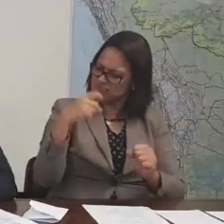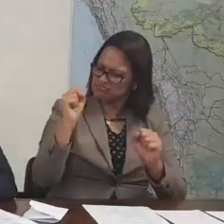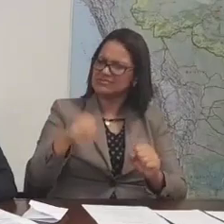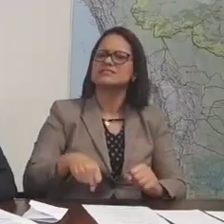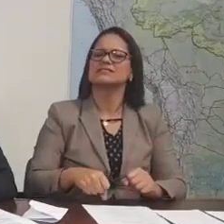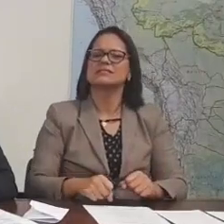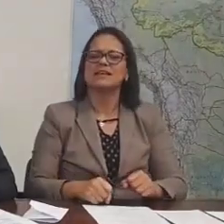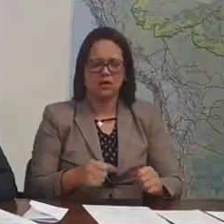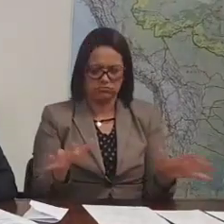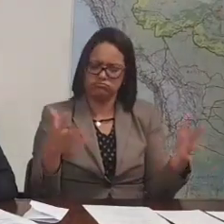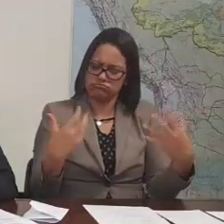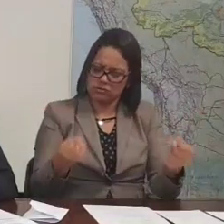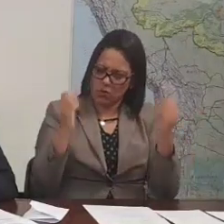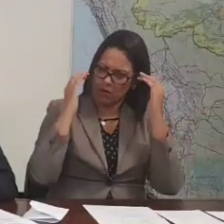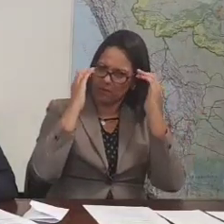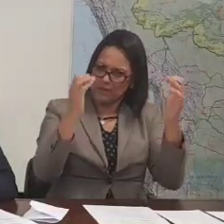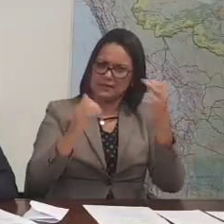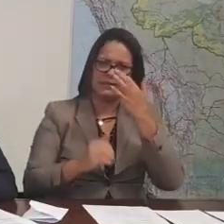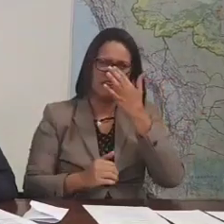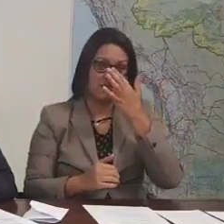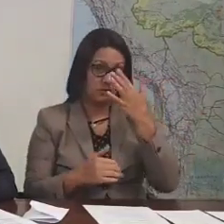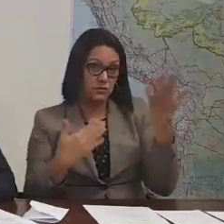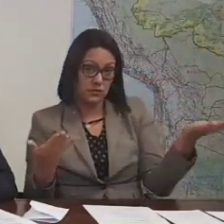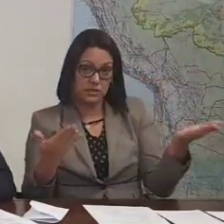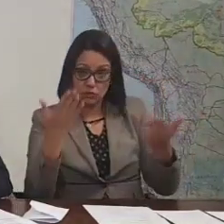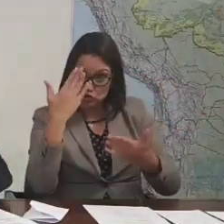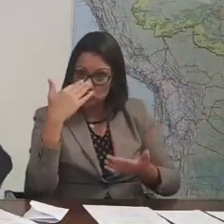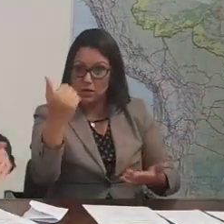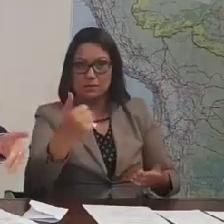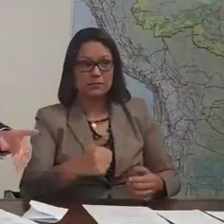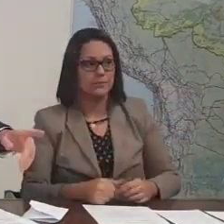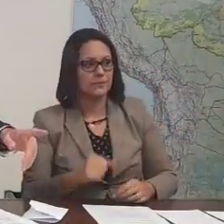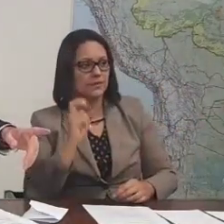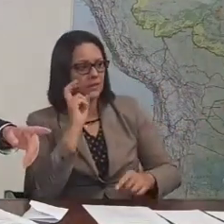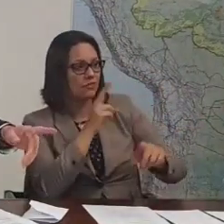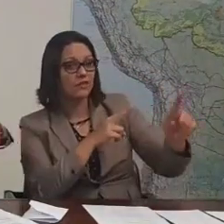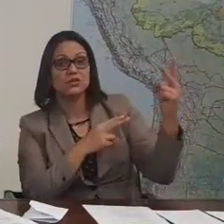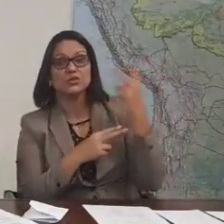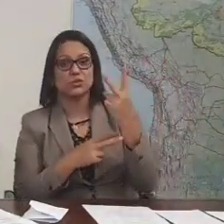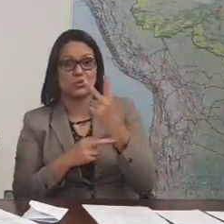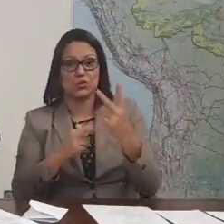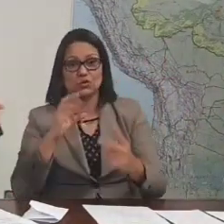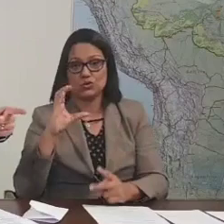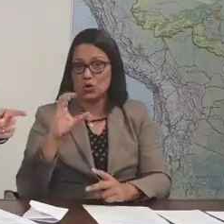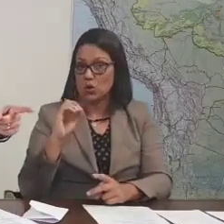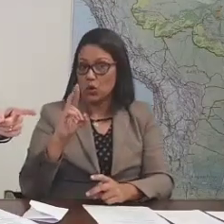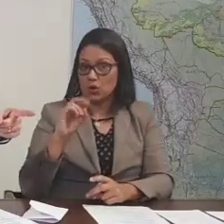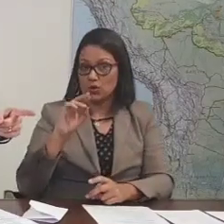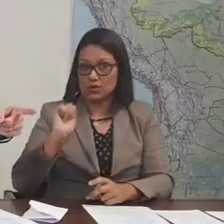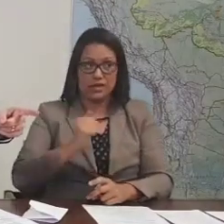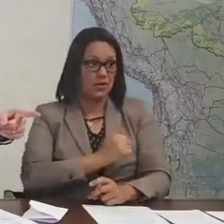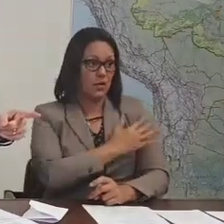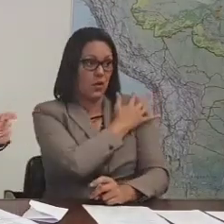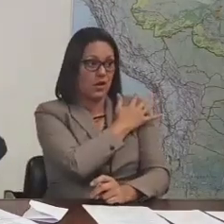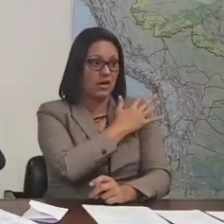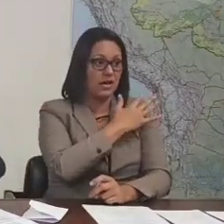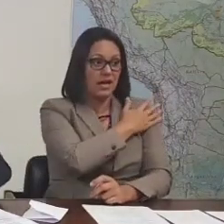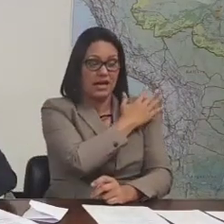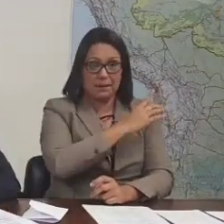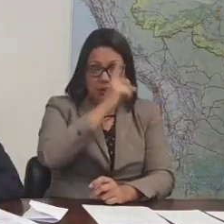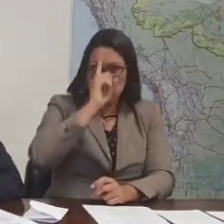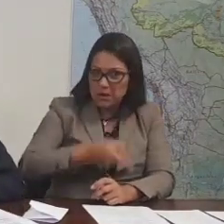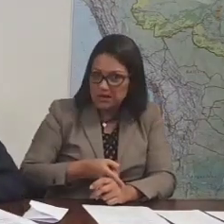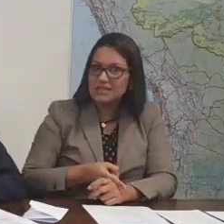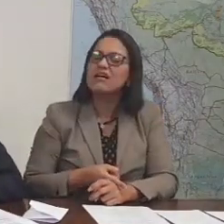O senhor manda, eu obedeço. E nós, o senhor chamou. Eu estou vendo dois coronéis deputados aqui. Estão vendo aqui como o capitão manda? Nós